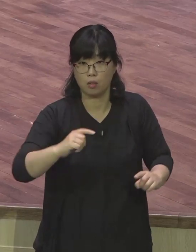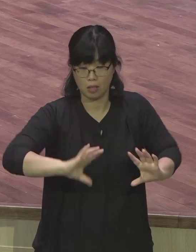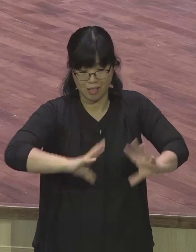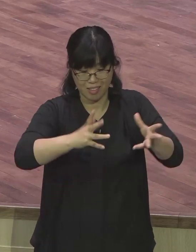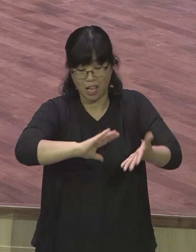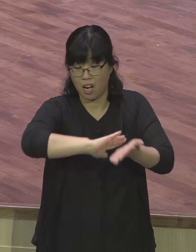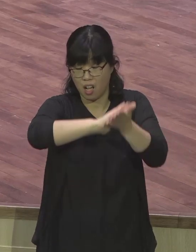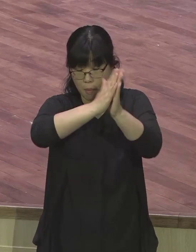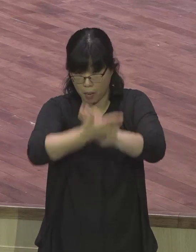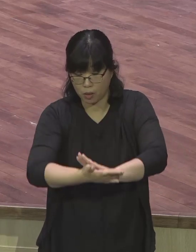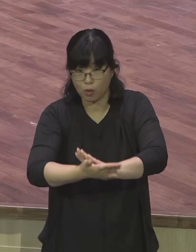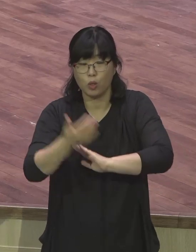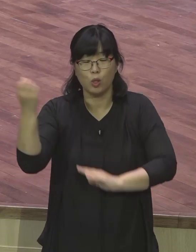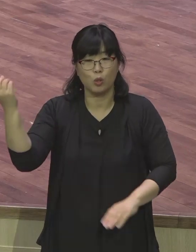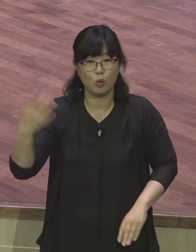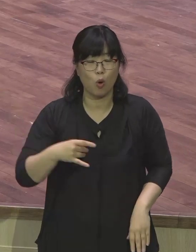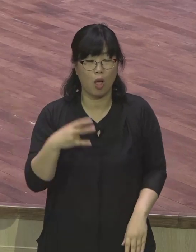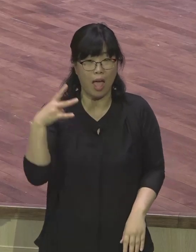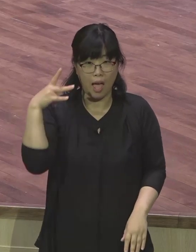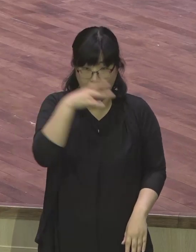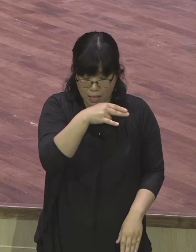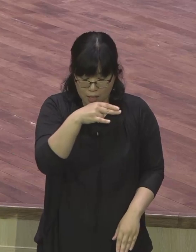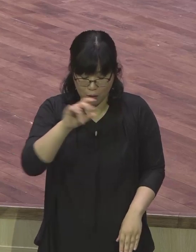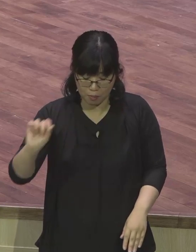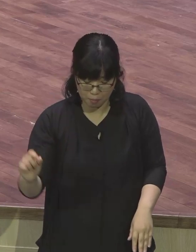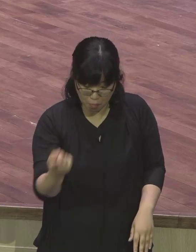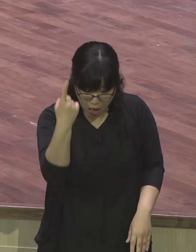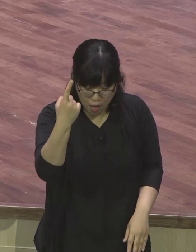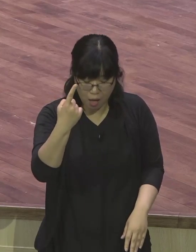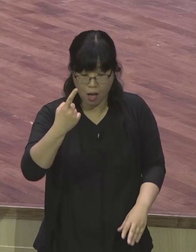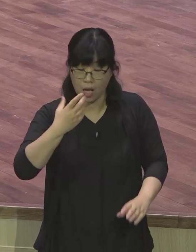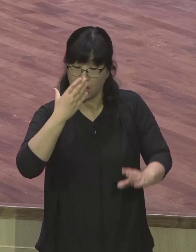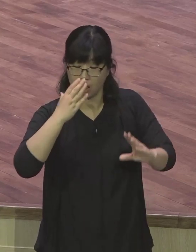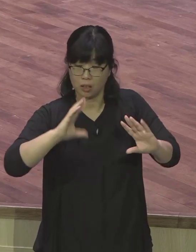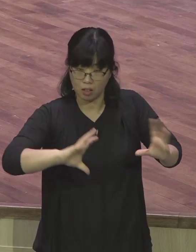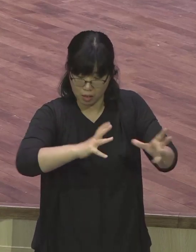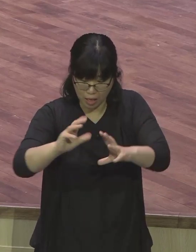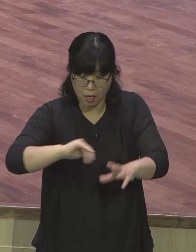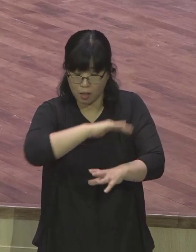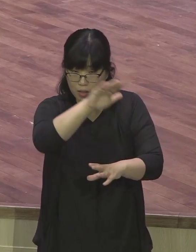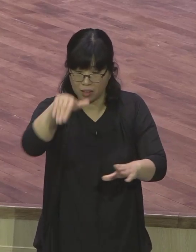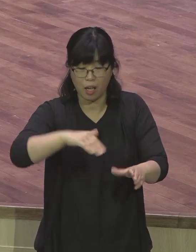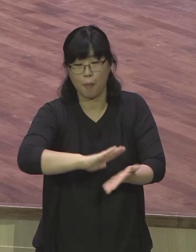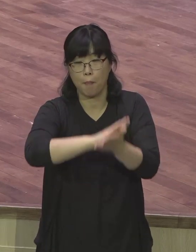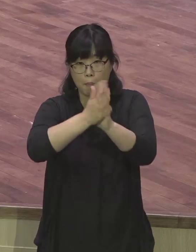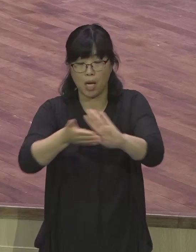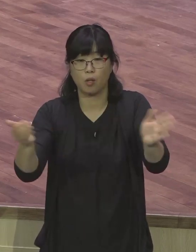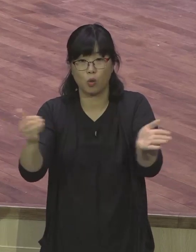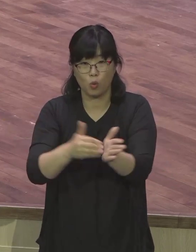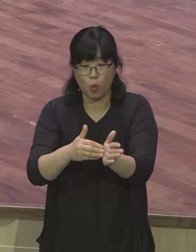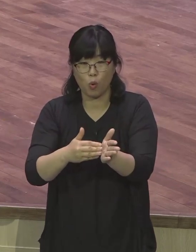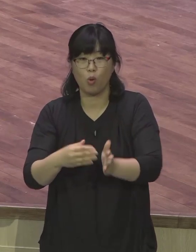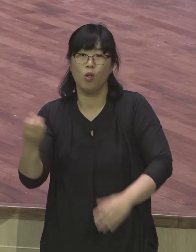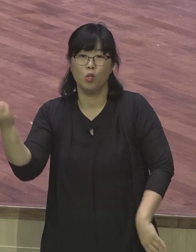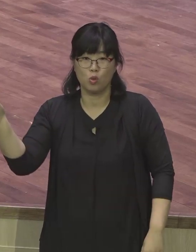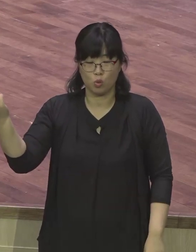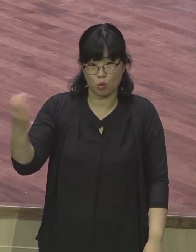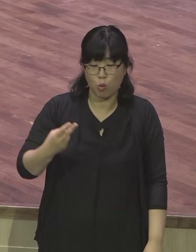것처럼 하나님은 바울에게 그 시대 노마의 가이사 왕 앞에 나아가서 영적인 흐름을